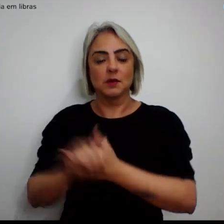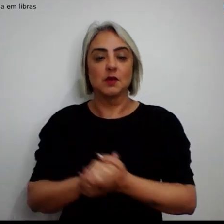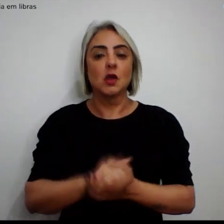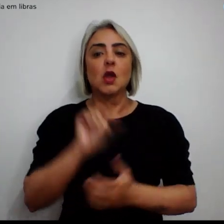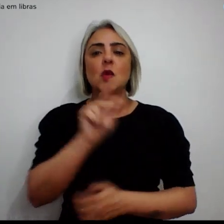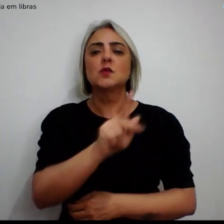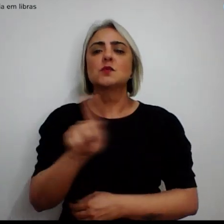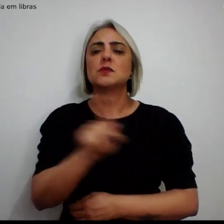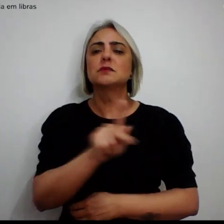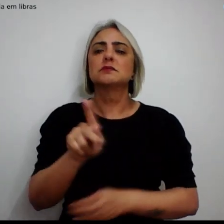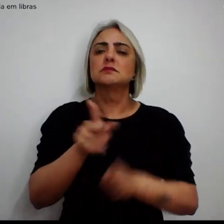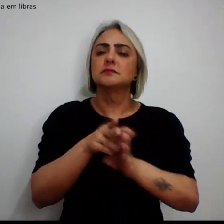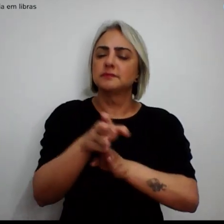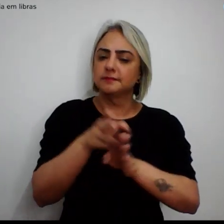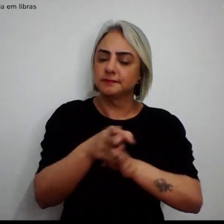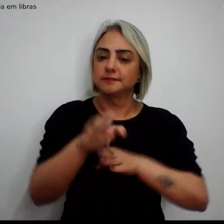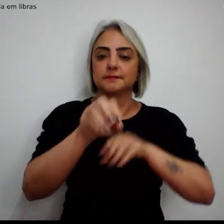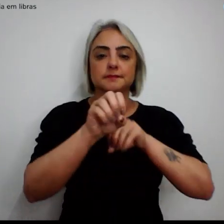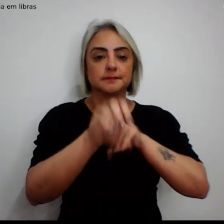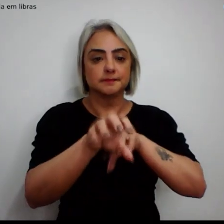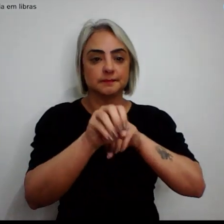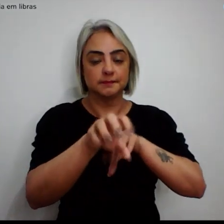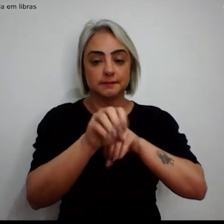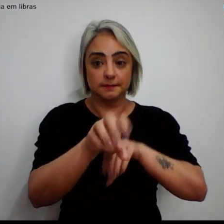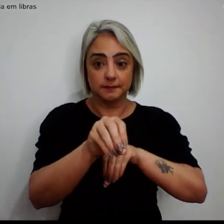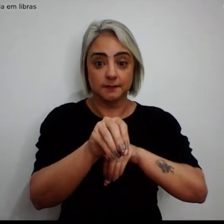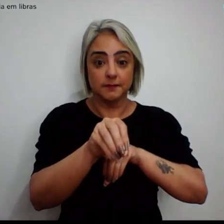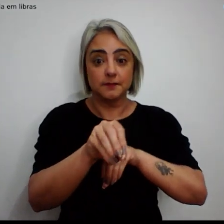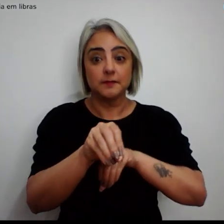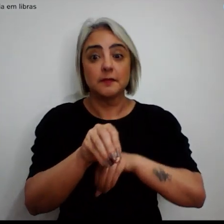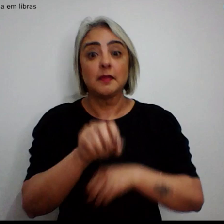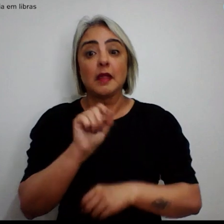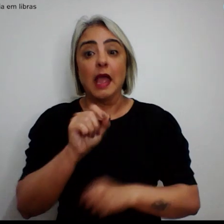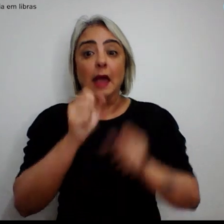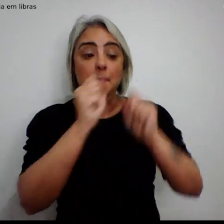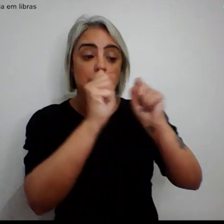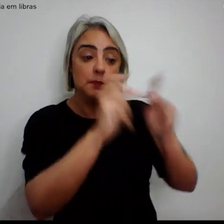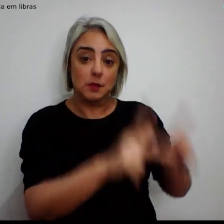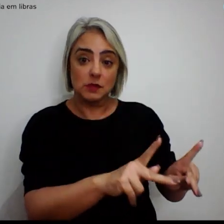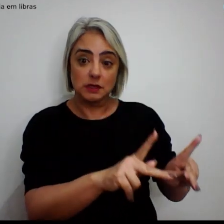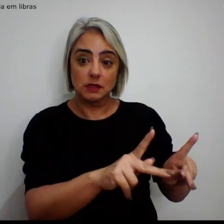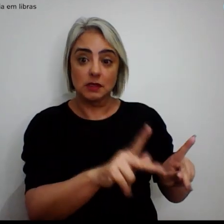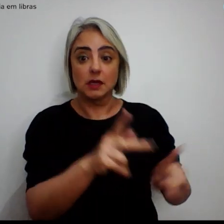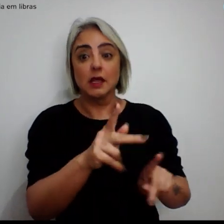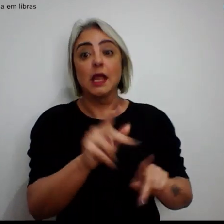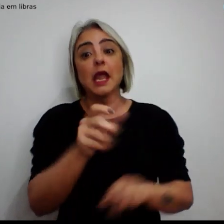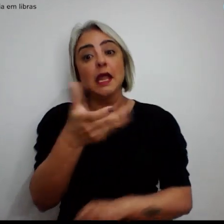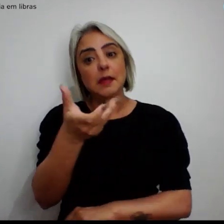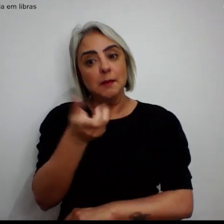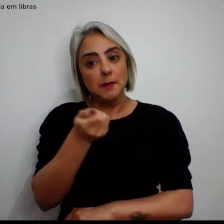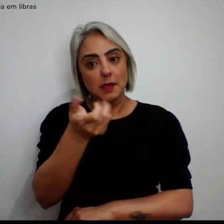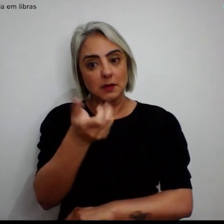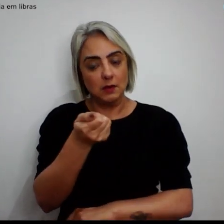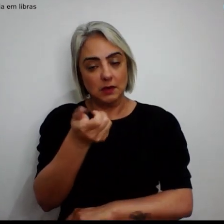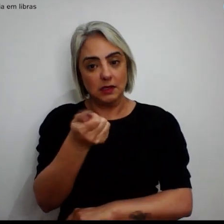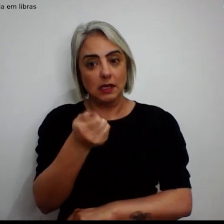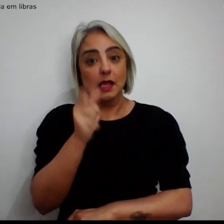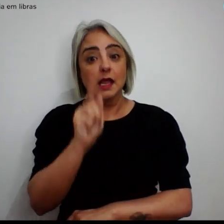professores e orientadores educacionais aposentados e os pensionistas que fazem